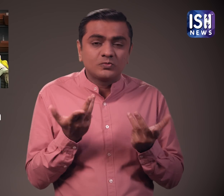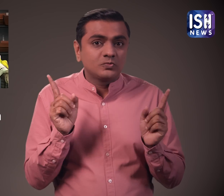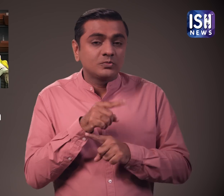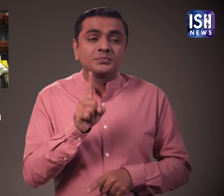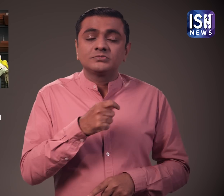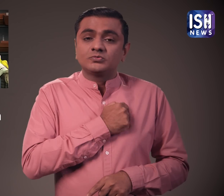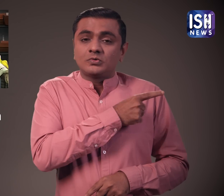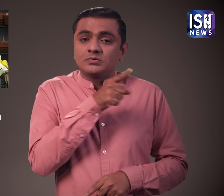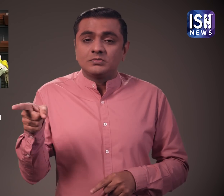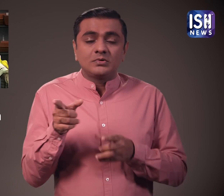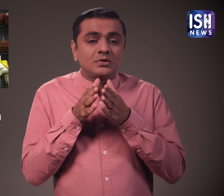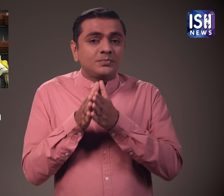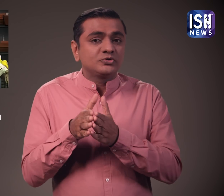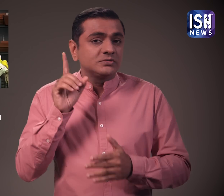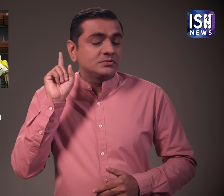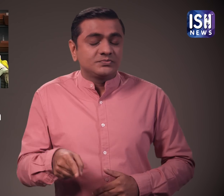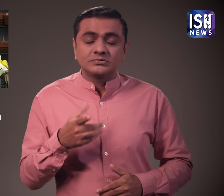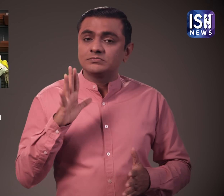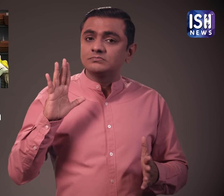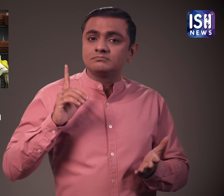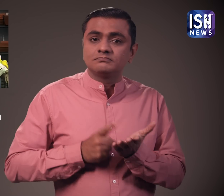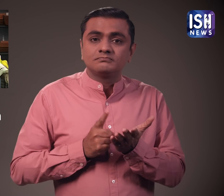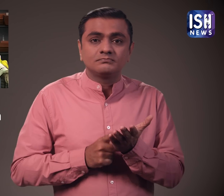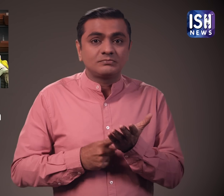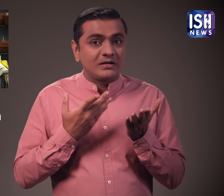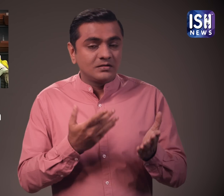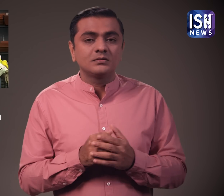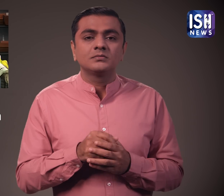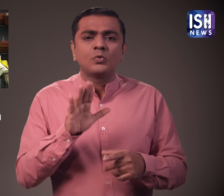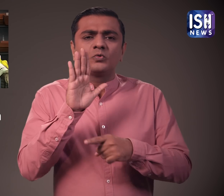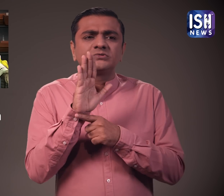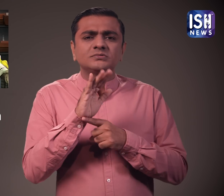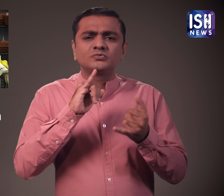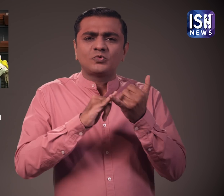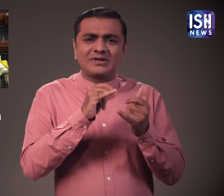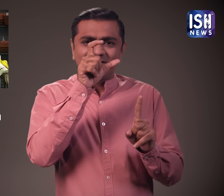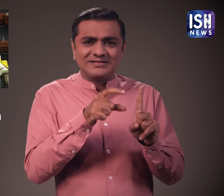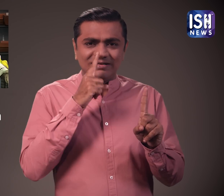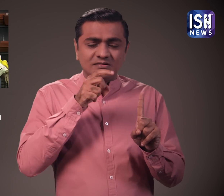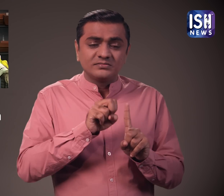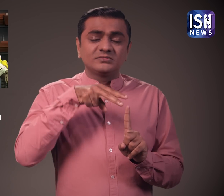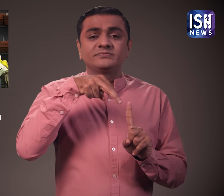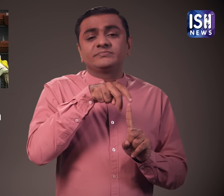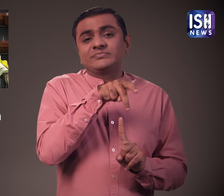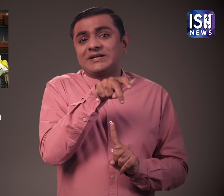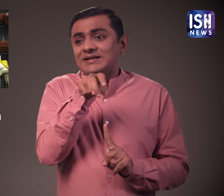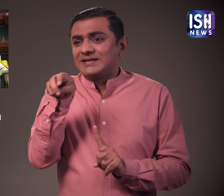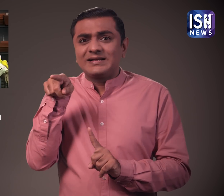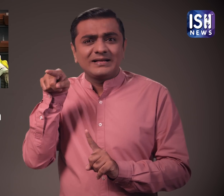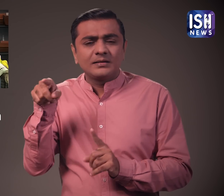यहां औस विकारिय है और मैं माफी की मांग करती हुँ जब यह सब हो रहा था सोन्या गांधी सांसत भवन में